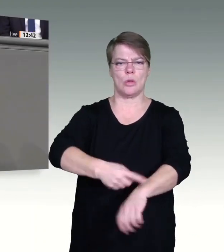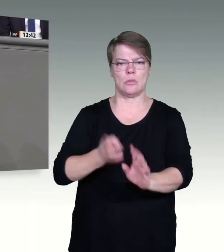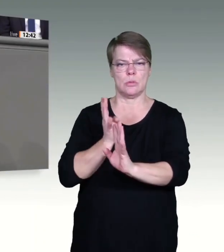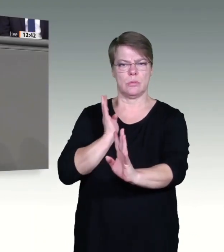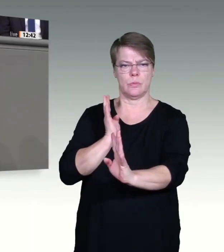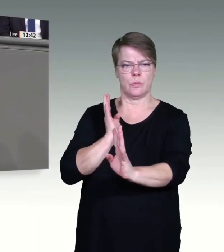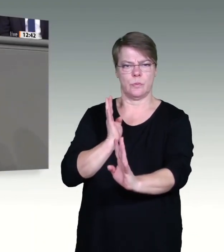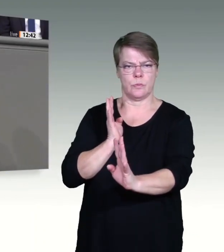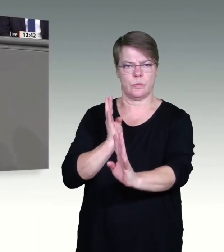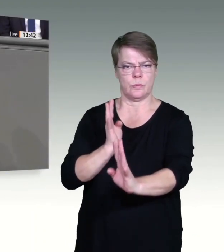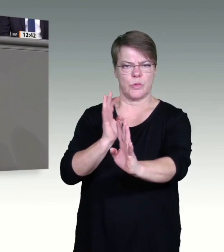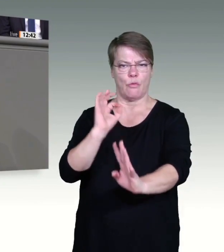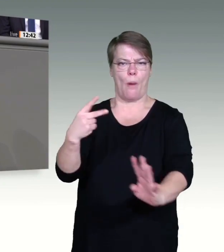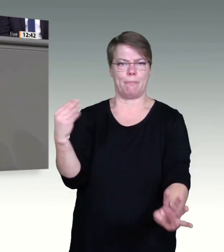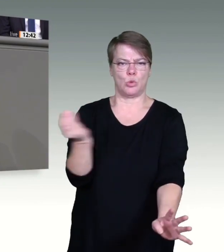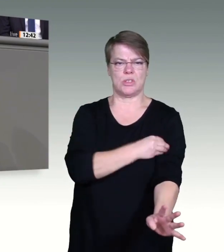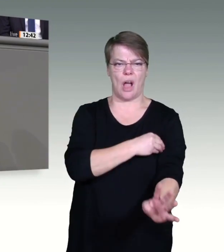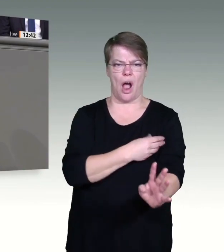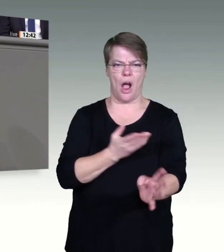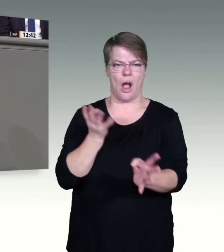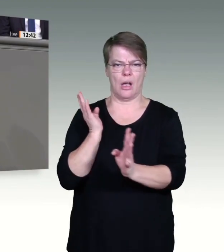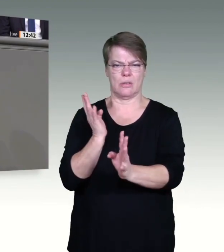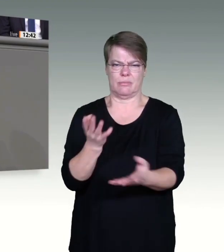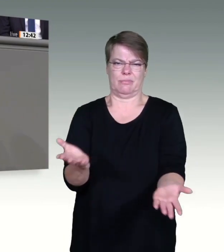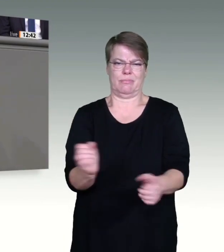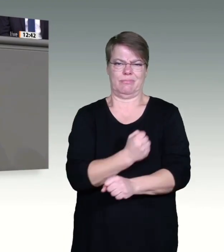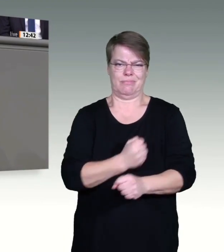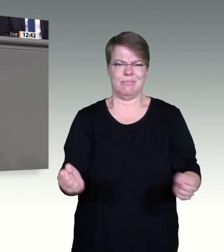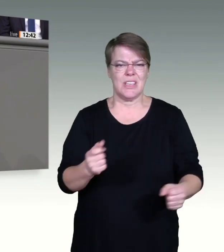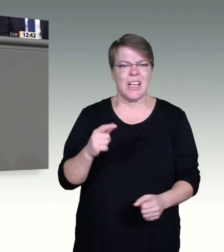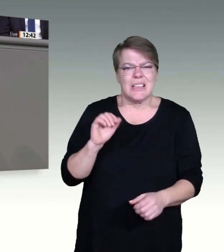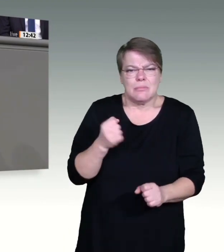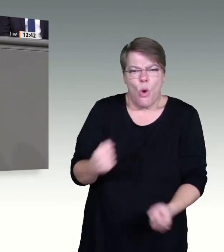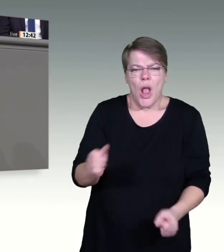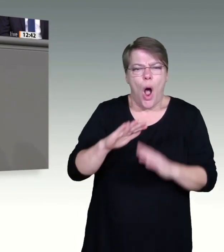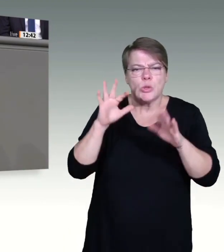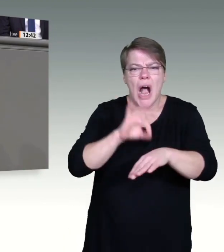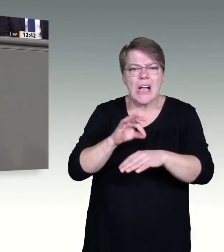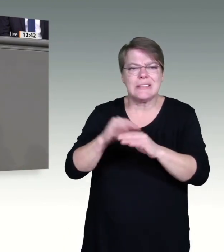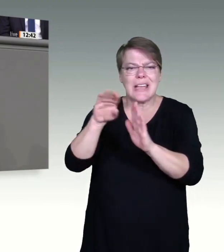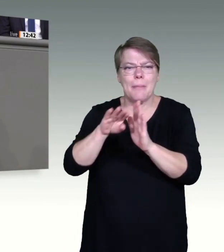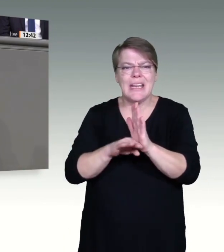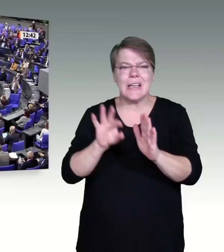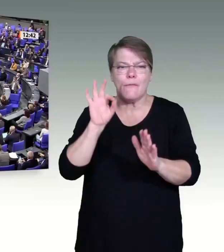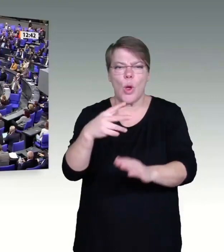solidarisch, mit entsprechendem Weitblick und weltweit besiegt werden. Vielen Dank.